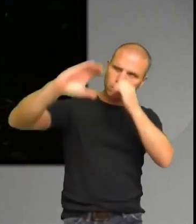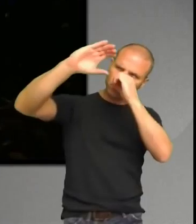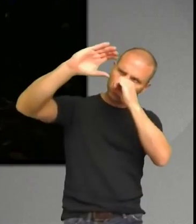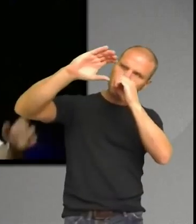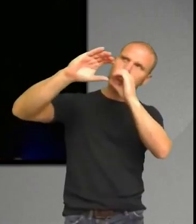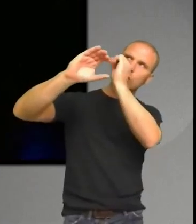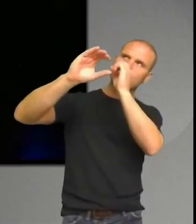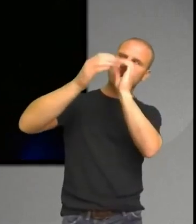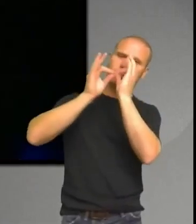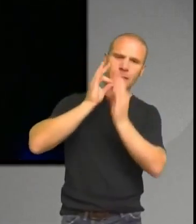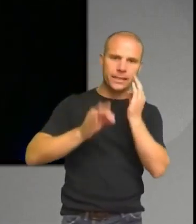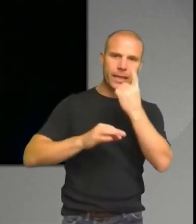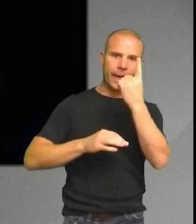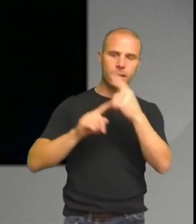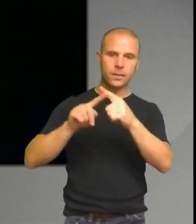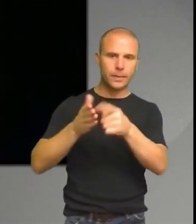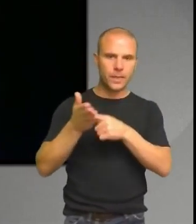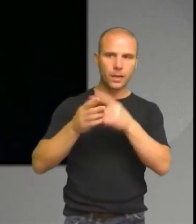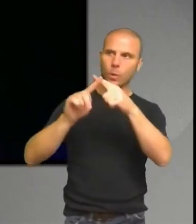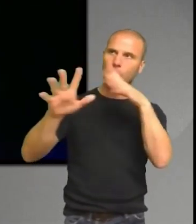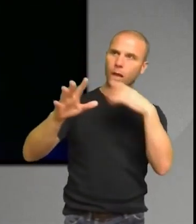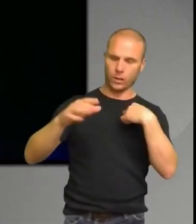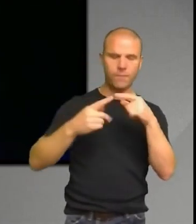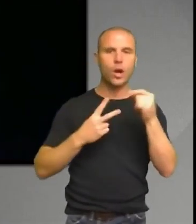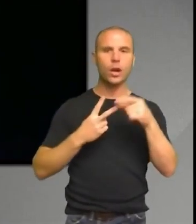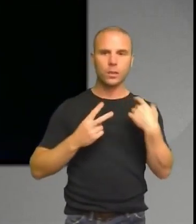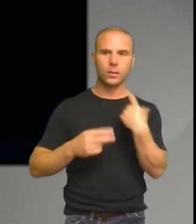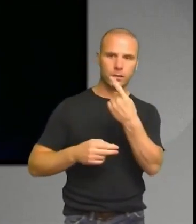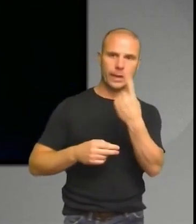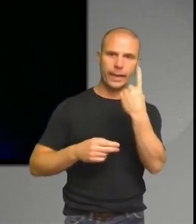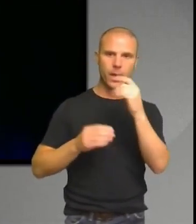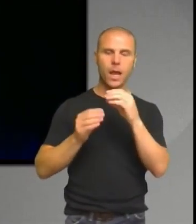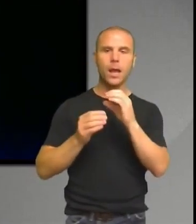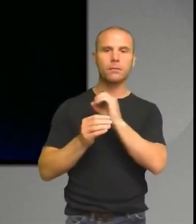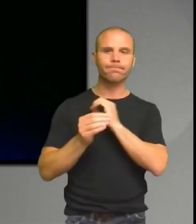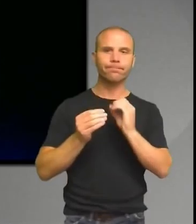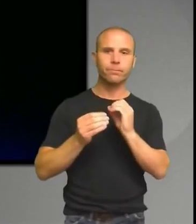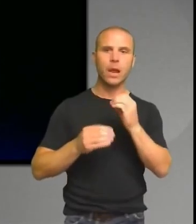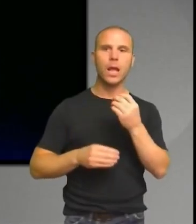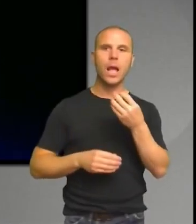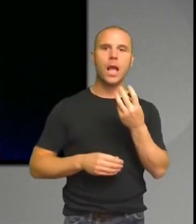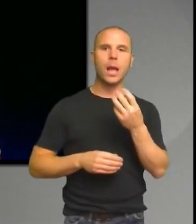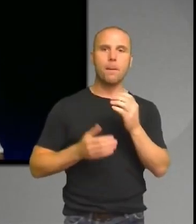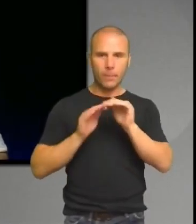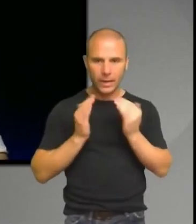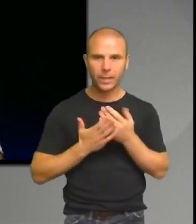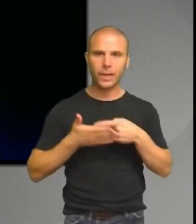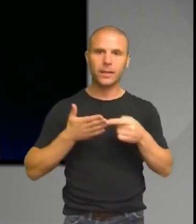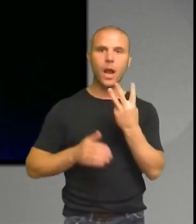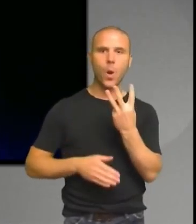en viss stjärna som vi hade kollat ut och valt. Vi hade valt en planet som hette Wasp 12b som var väldigt speciell. Den gick väldigt,